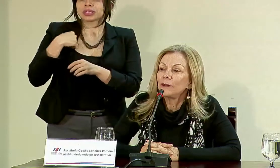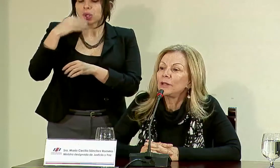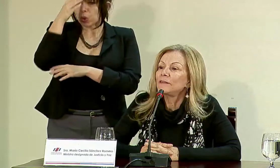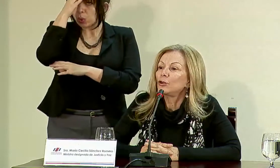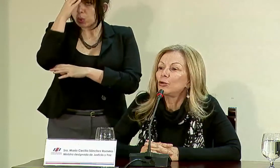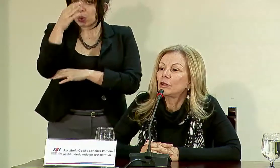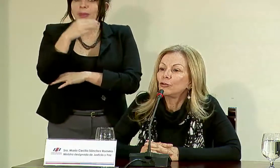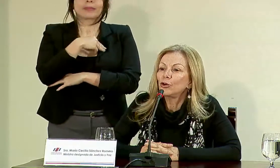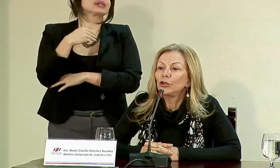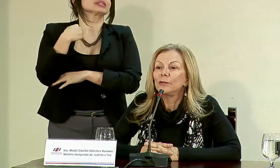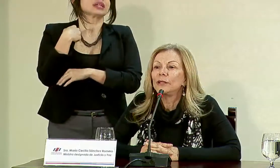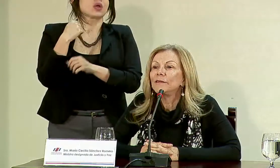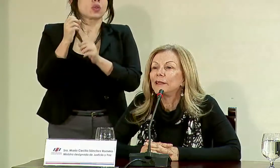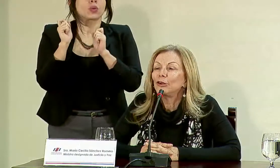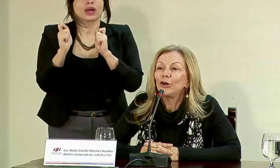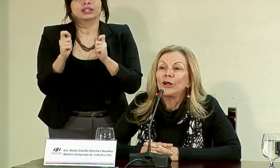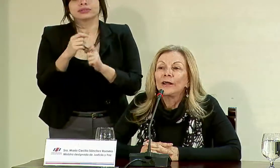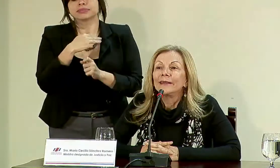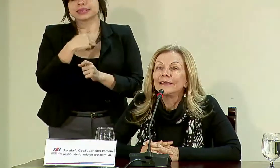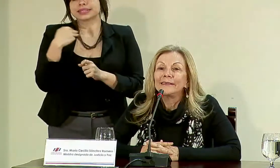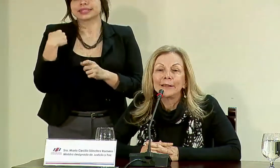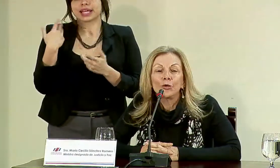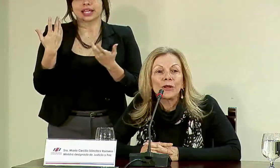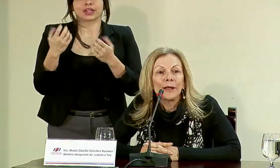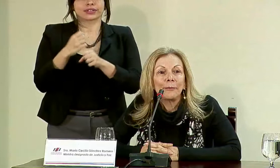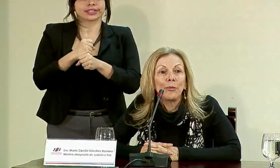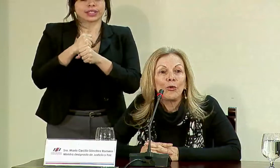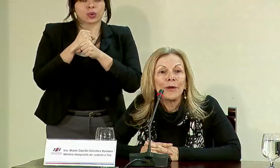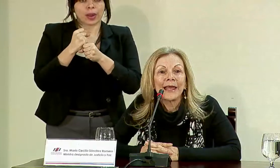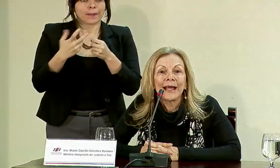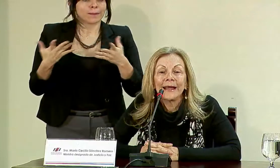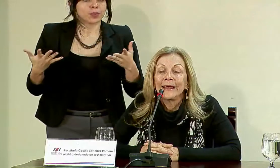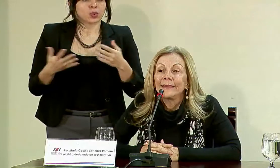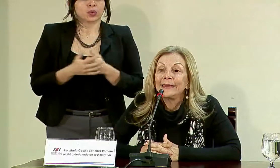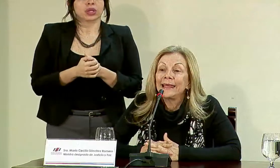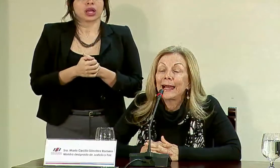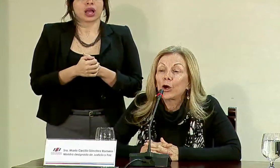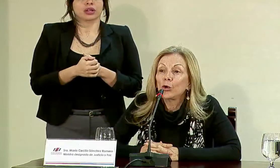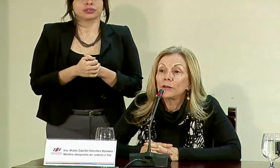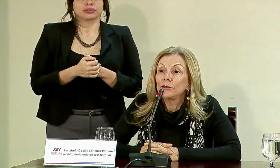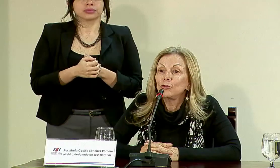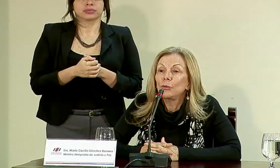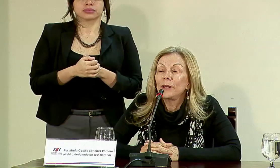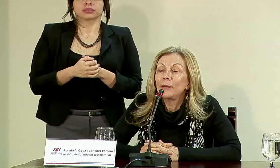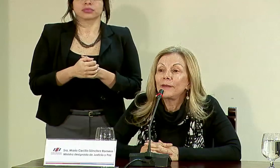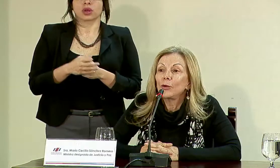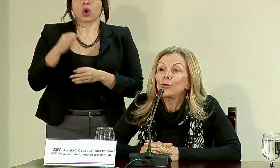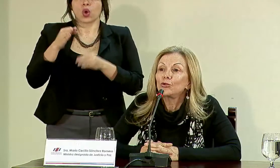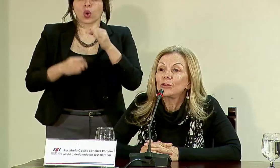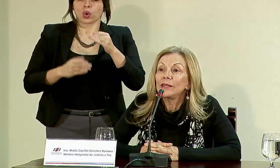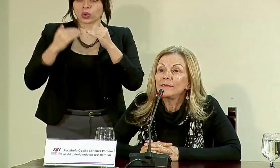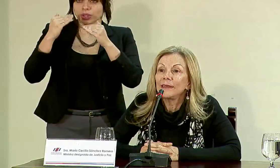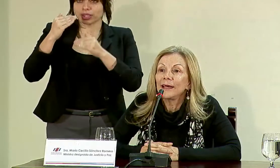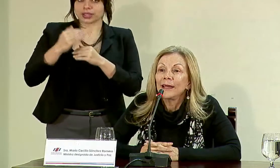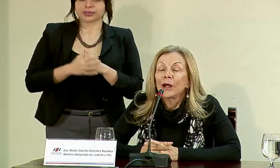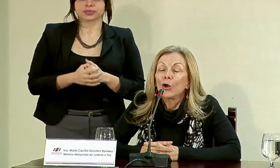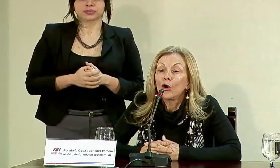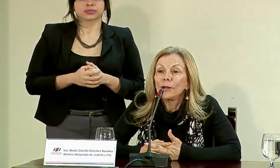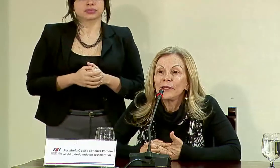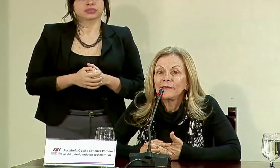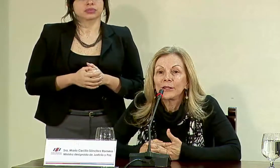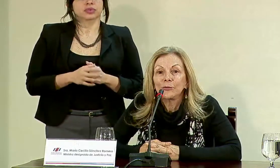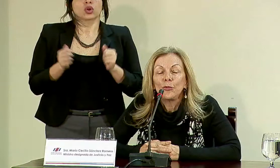Cultura, del Ministerio de Educación, del Ministerio de Seguridad Pública, de la Corte Suprema de Justicia,